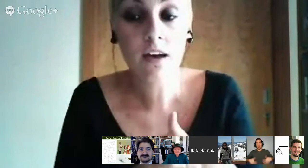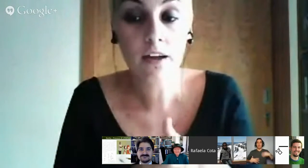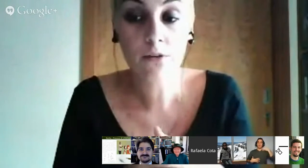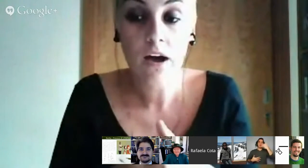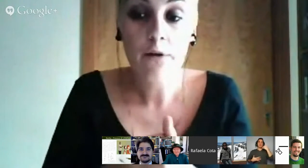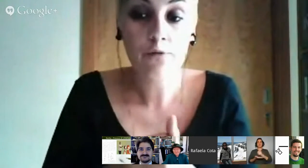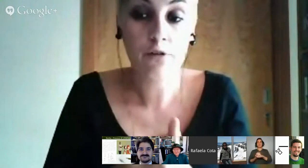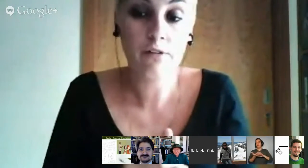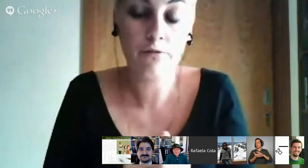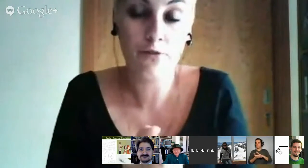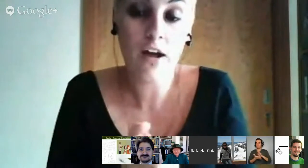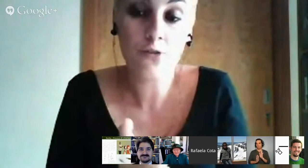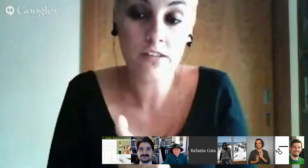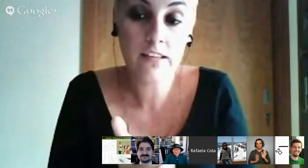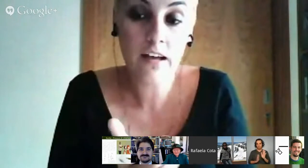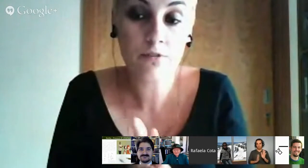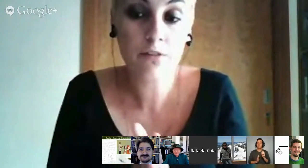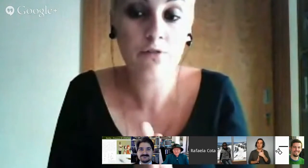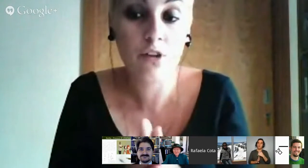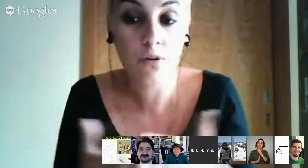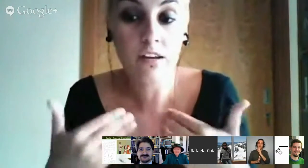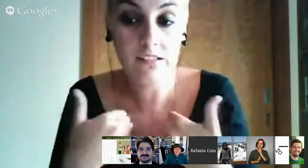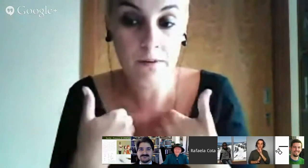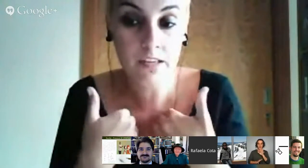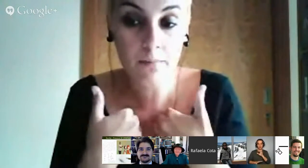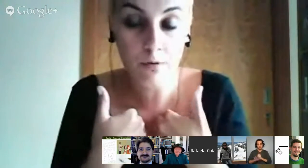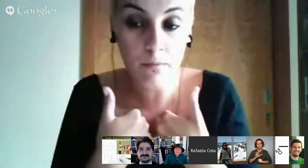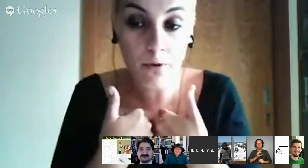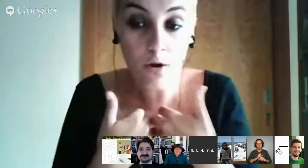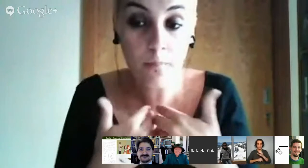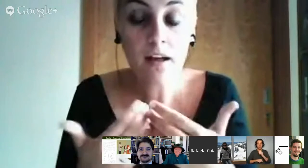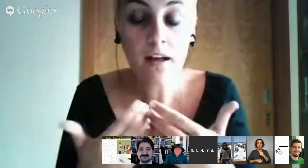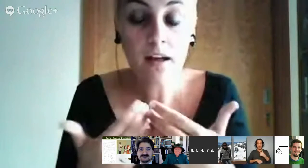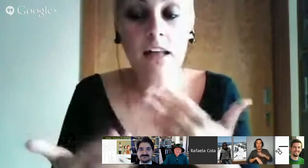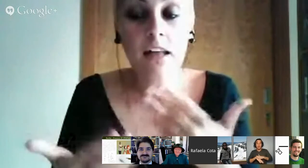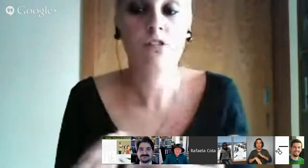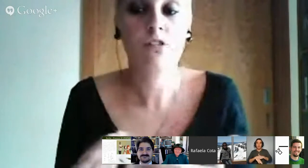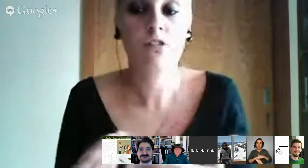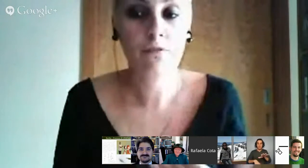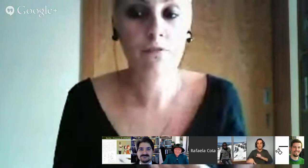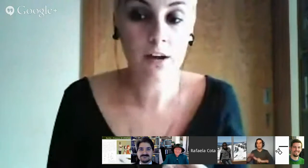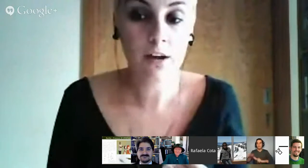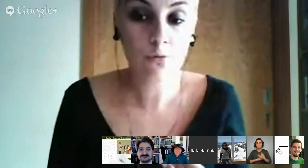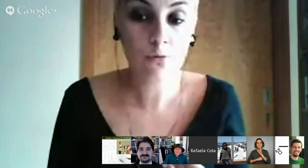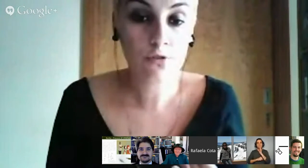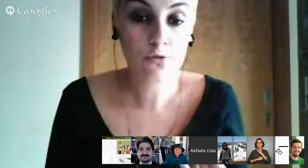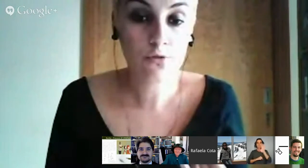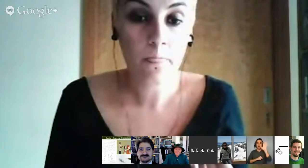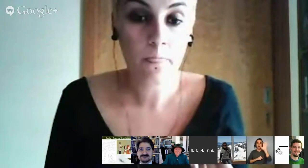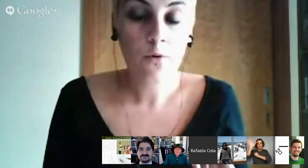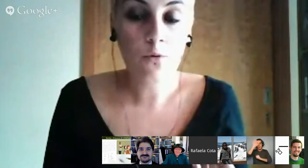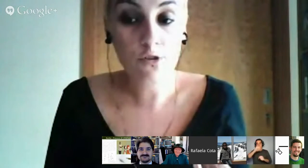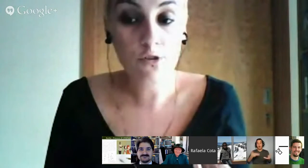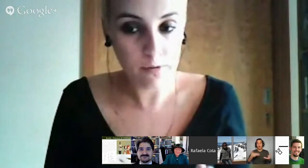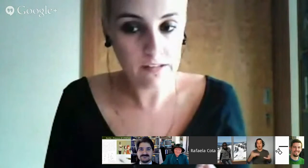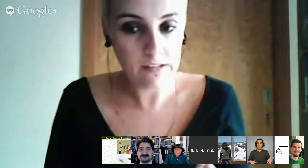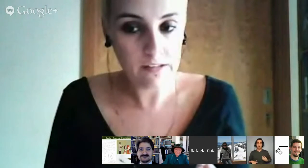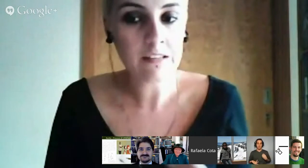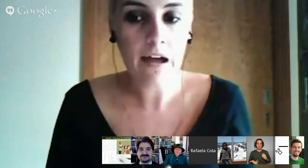tenho foi autodidata portanto, fui eu que quis aprender por mim própria neste momento estou a frequentar um curso no Brasil